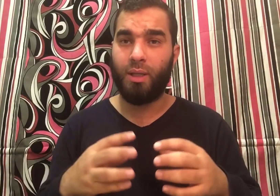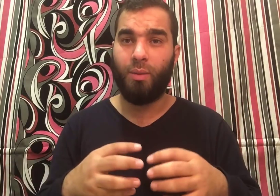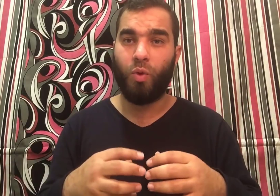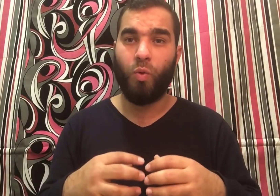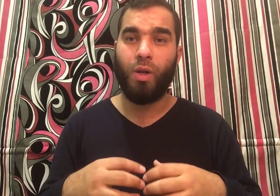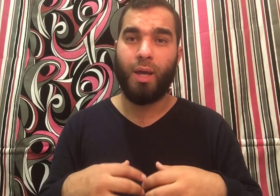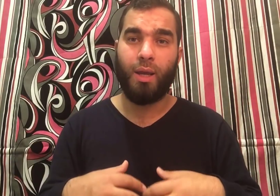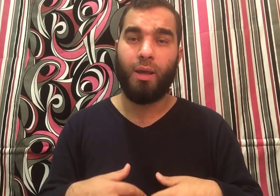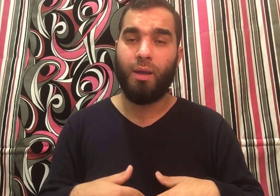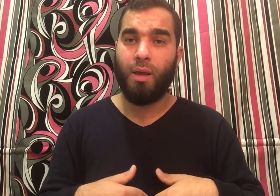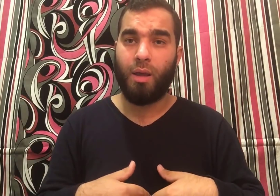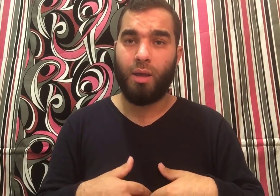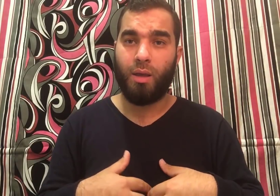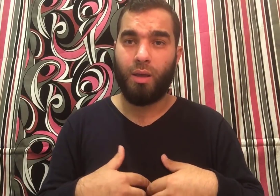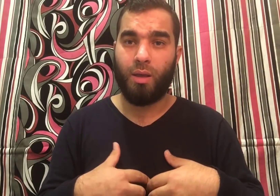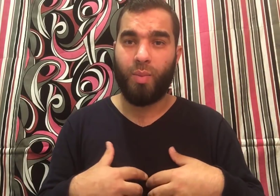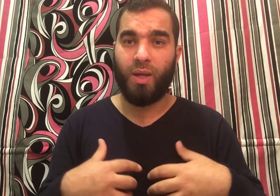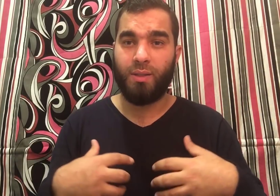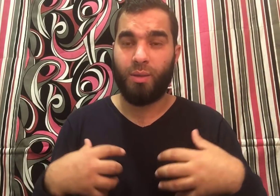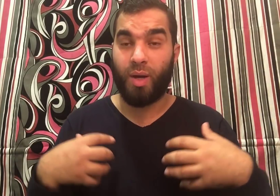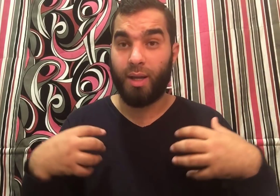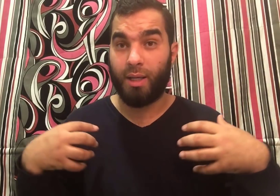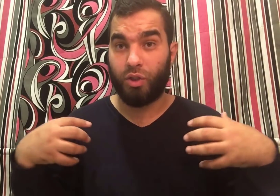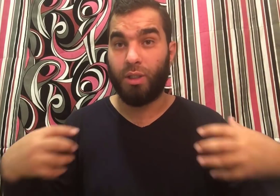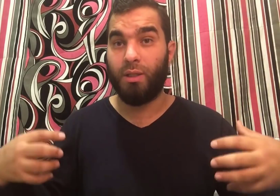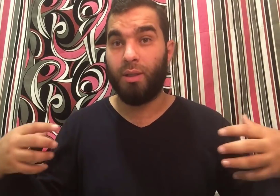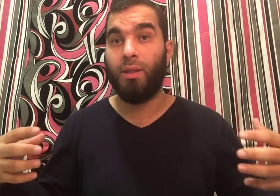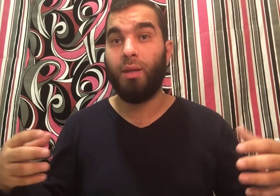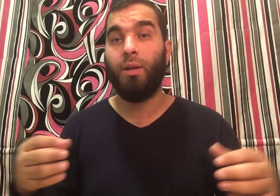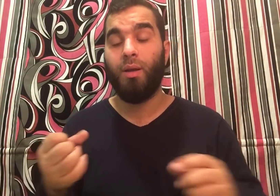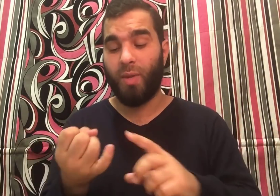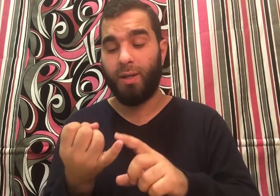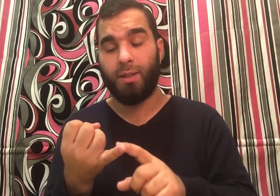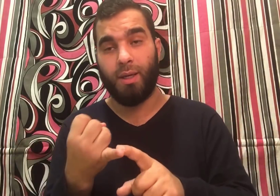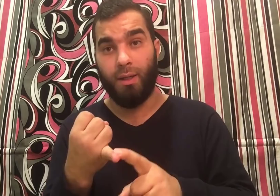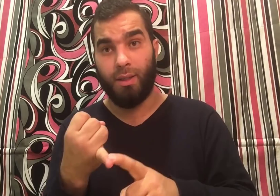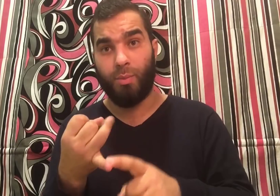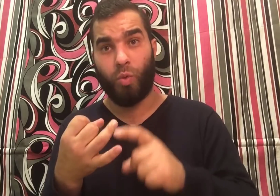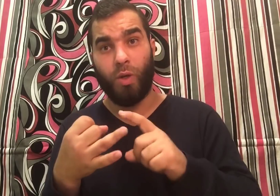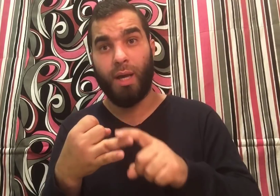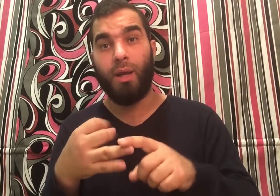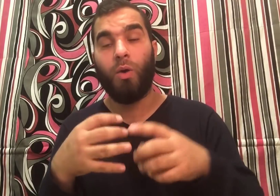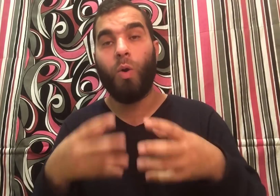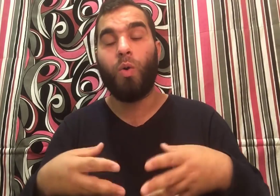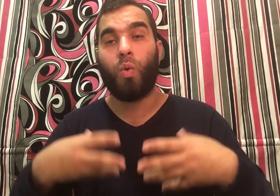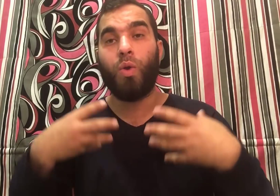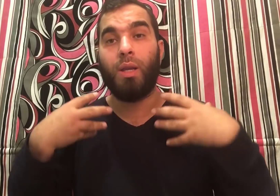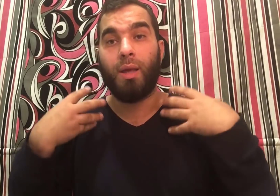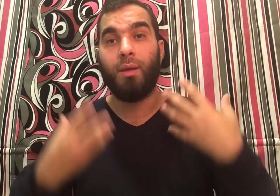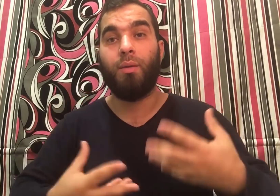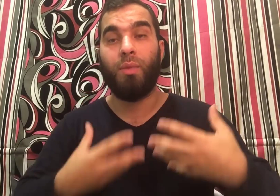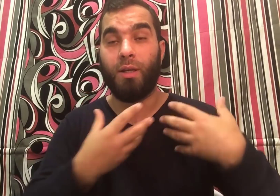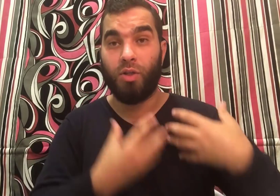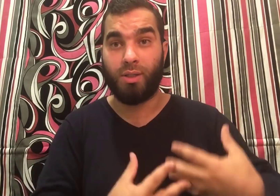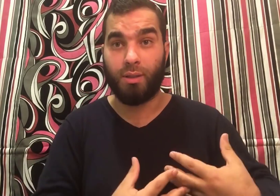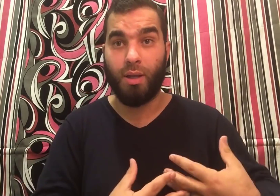الثاني بيقول أنا بحس بعرق شديد جدا معنى ترجيع الدم والعرق هو خروج الأذى من الجسد